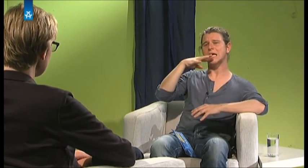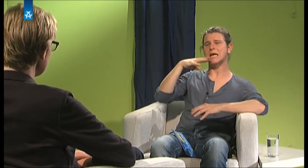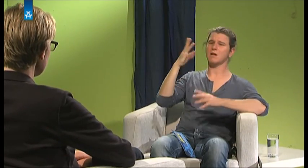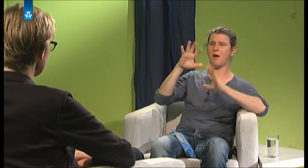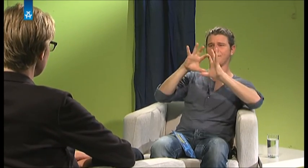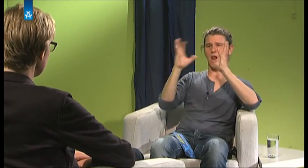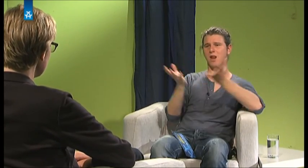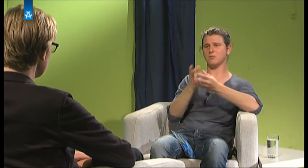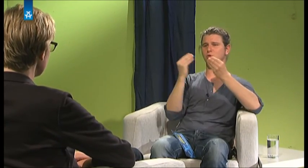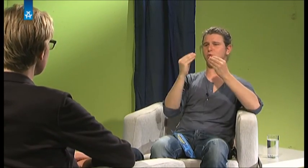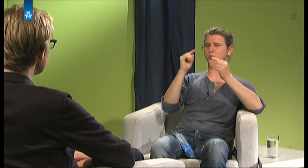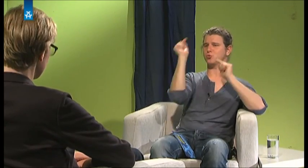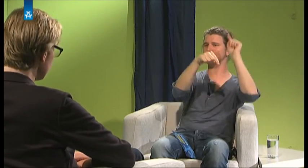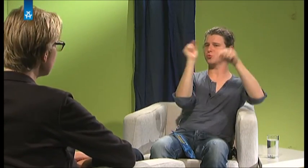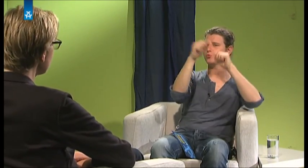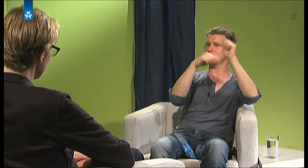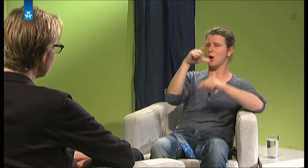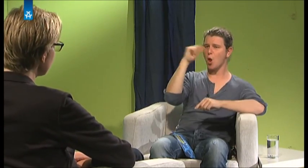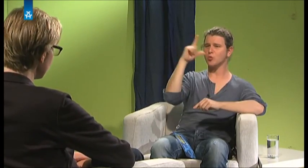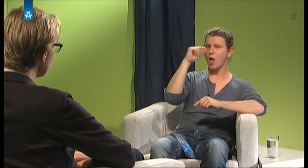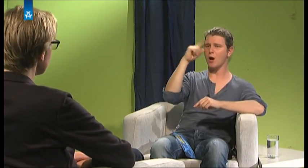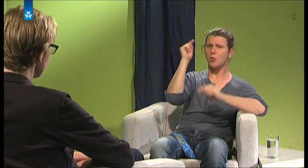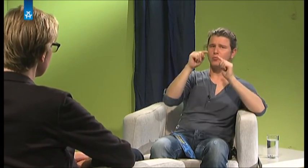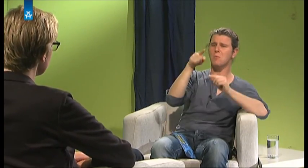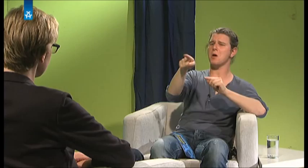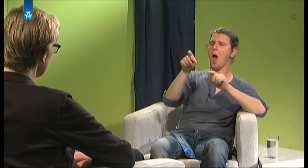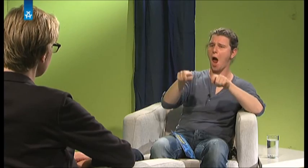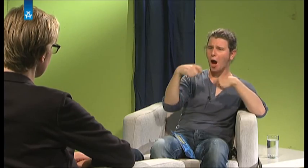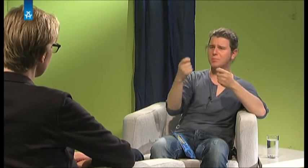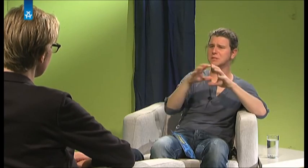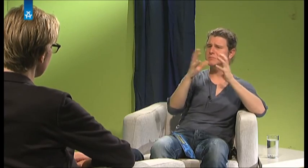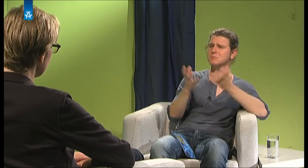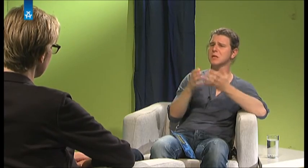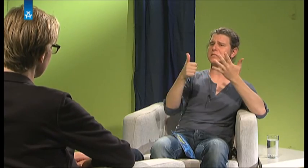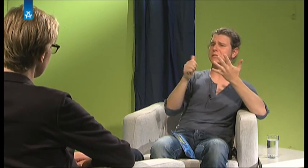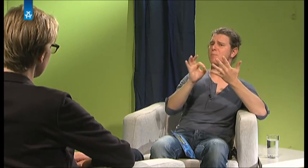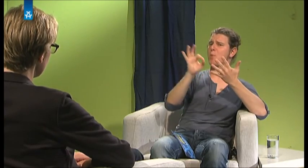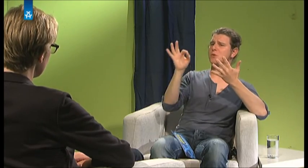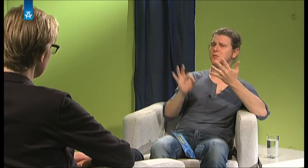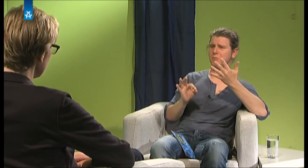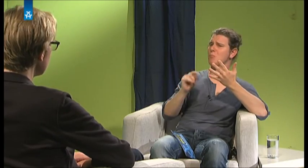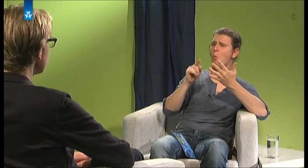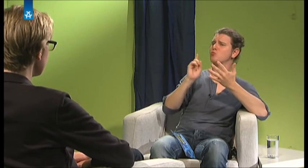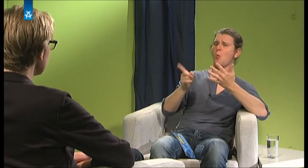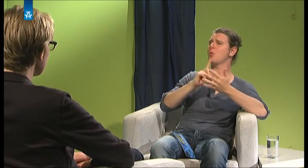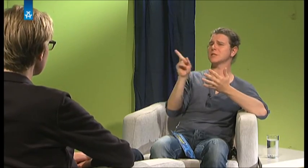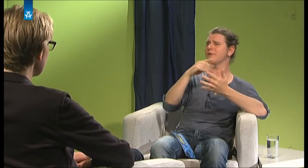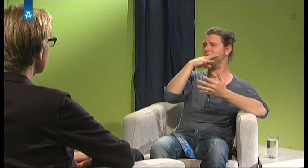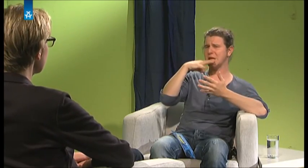Aber ich hatte irgendwie das Gefühl, dass aus der ganzen Welt die tauben Menschen irgendwie nach Gellodet gehen. Aber jetzt, wenn du es sagst, es sind nur 6 Prozent, die Quote ist relativ klein. Das bedeutet, das heißt, dass